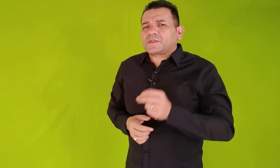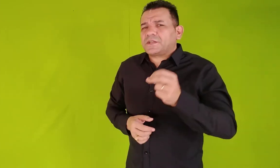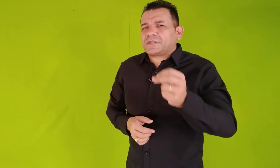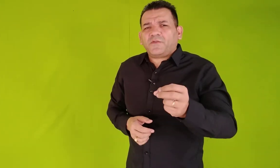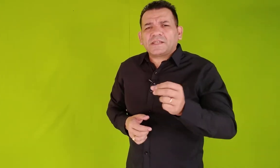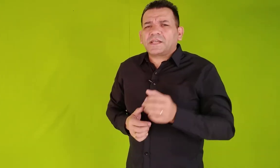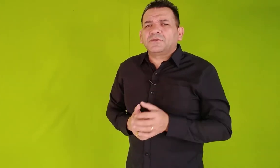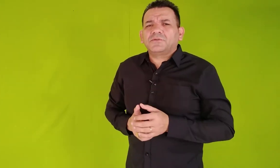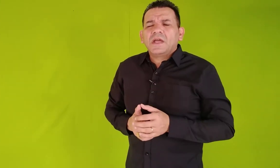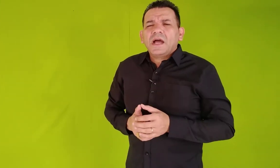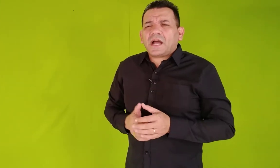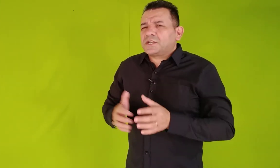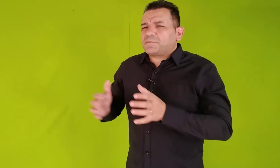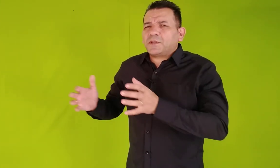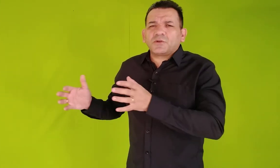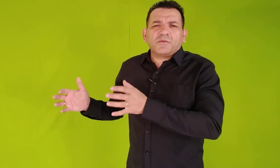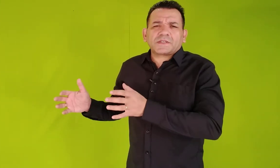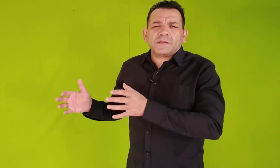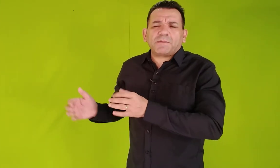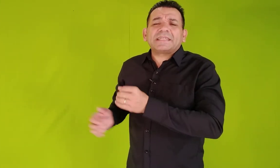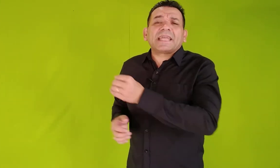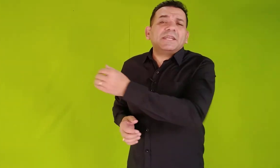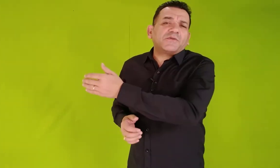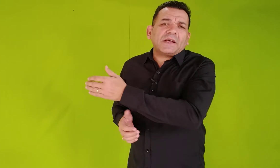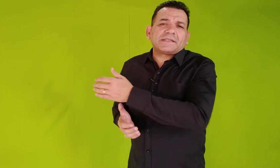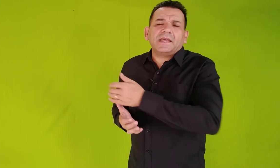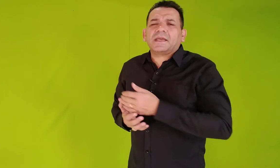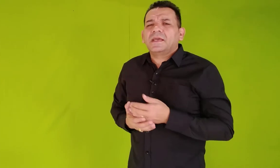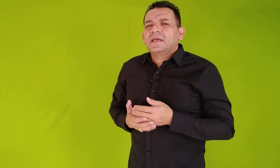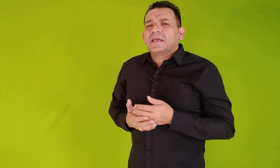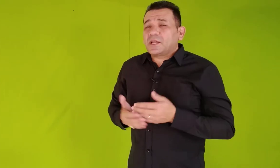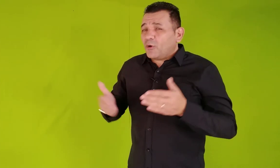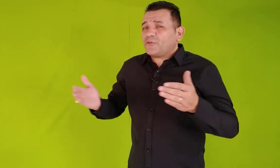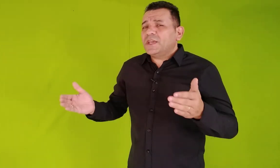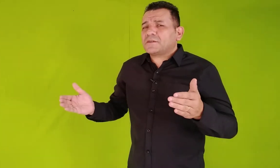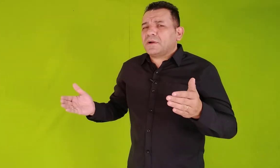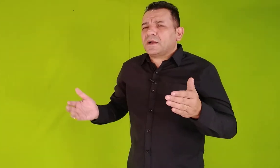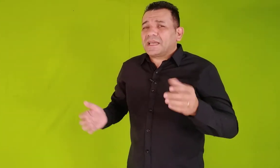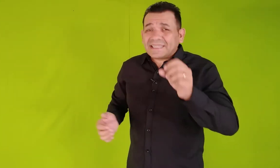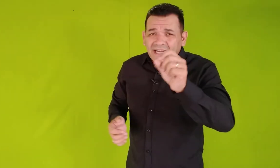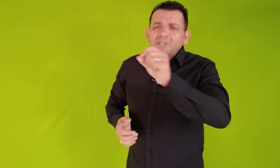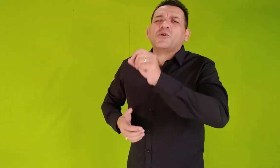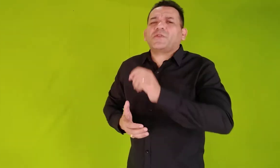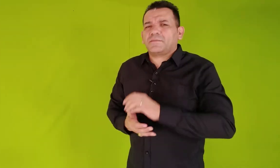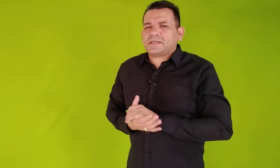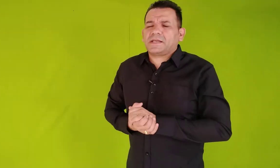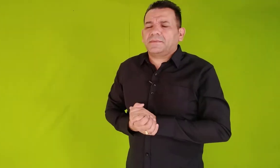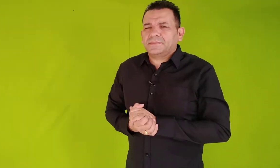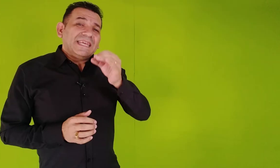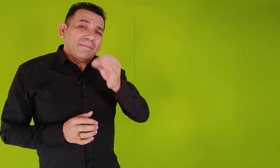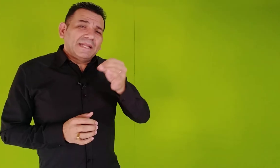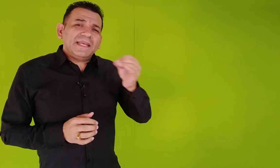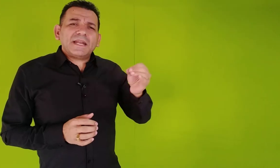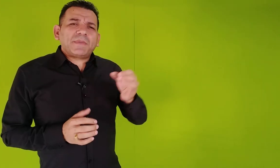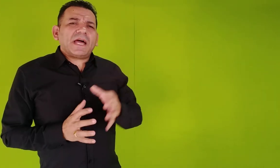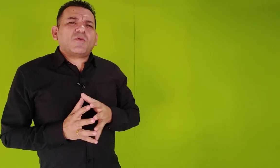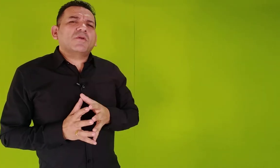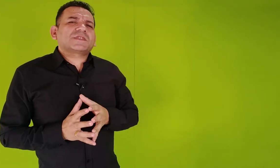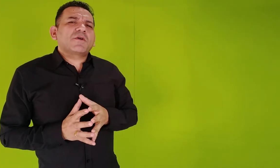você está fazendo, a respeito do que você pretende fazer, Ele confirma, Ele traz confirmação. E a maneira pela qual o Senhor